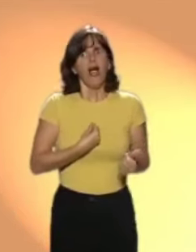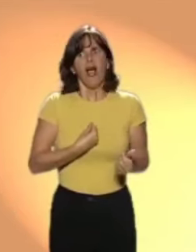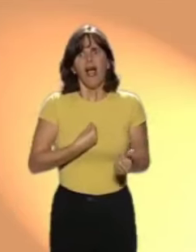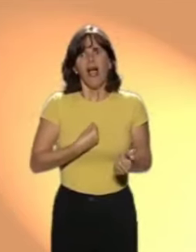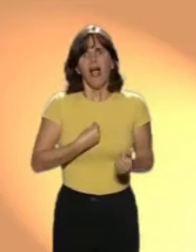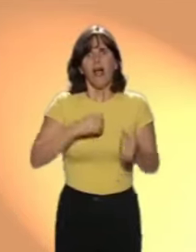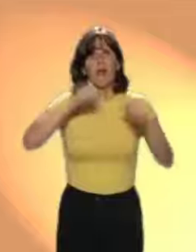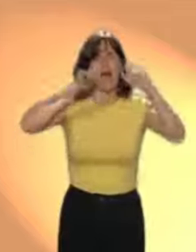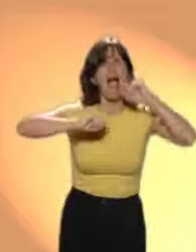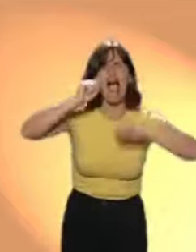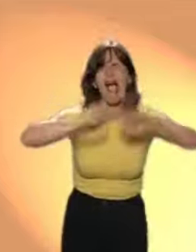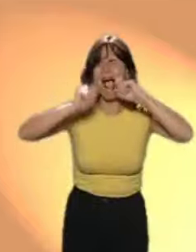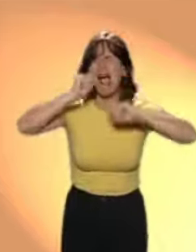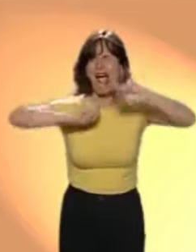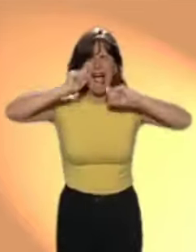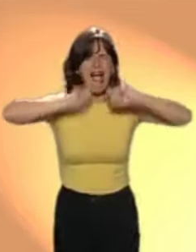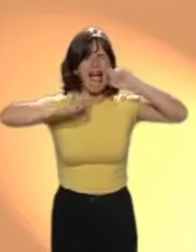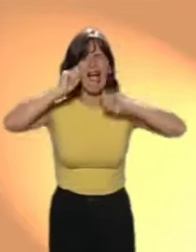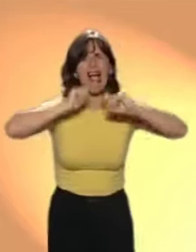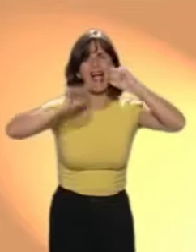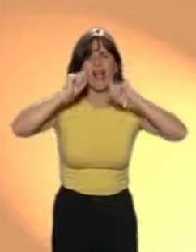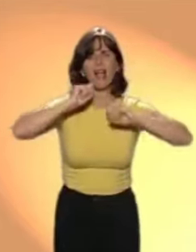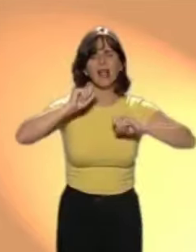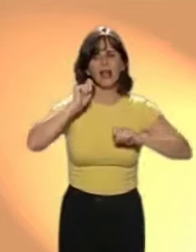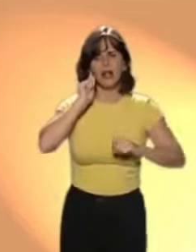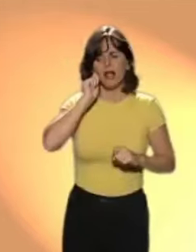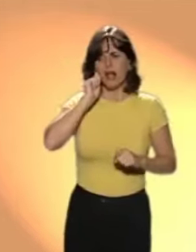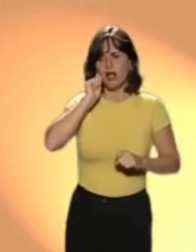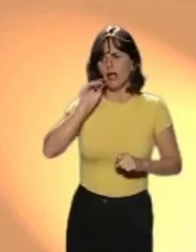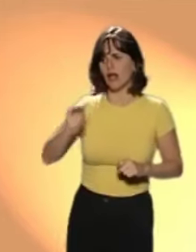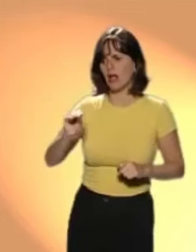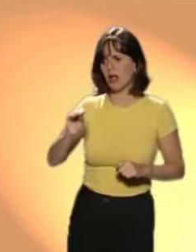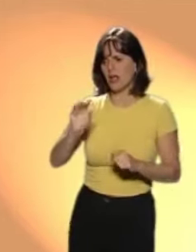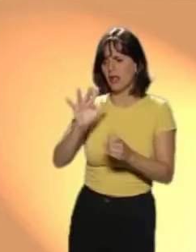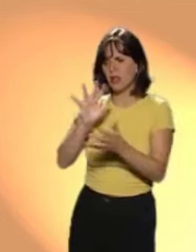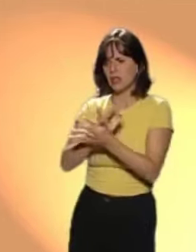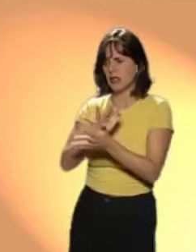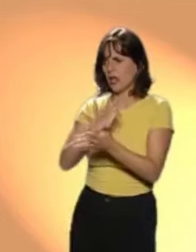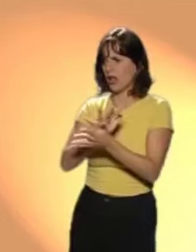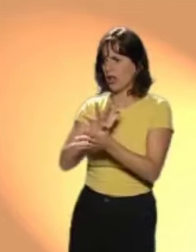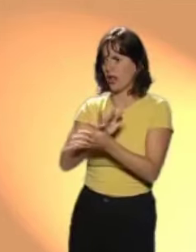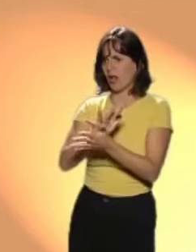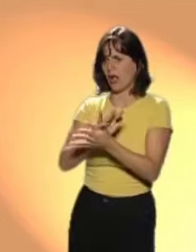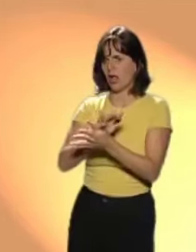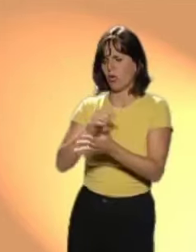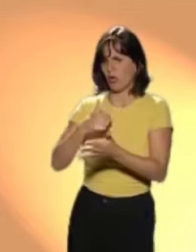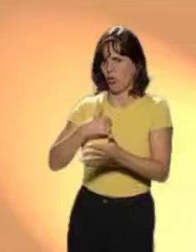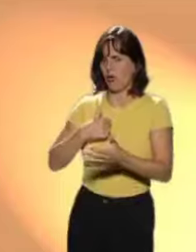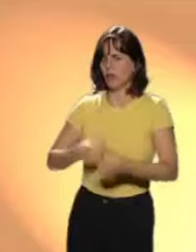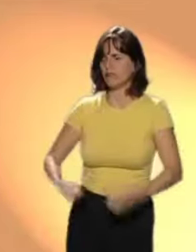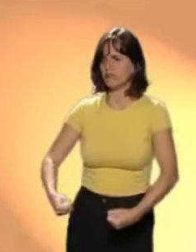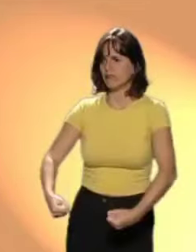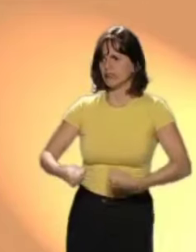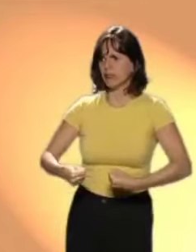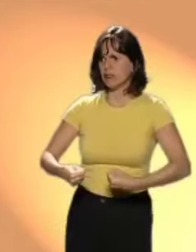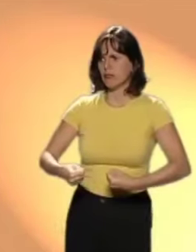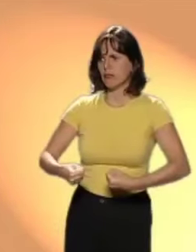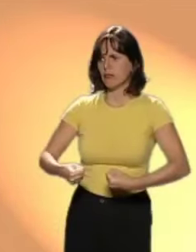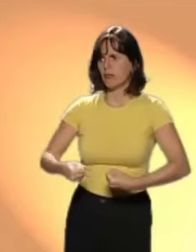muy asustado, empezó a llorar. La niña le dijo Tranquilo, yo soy muy